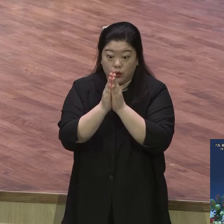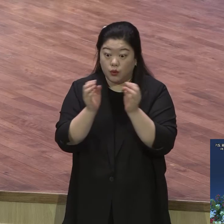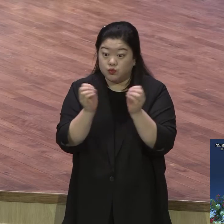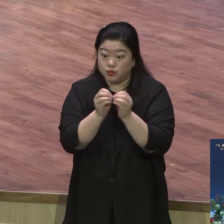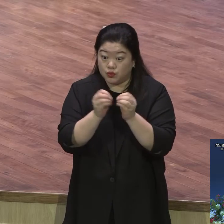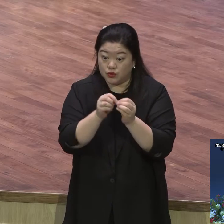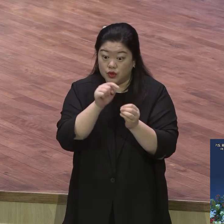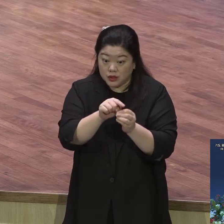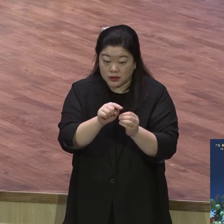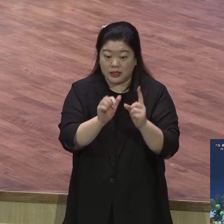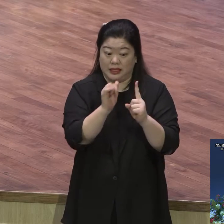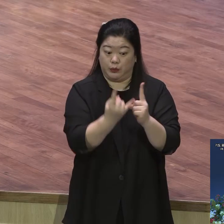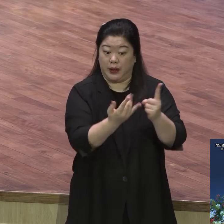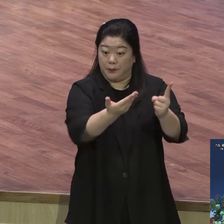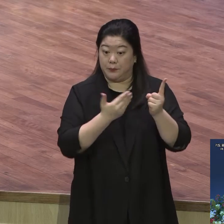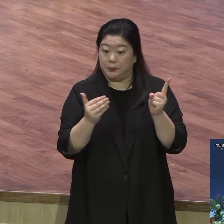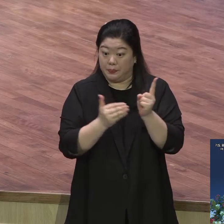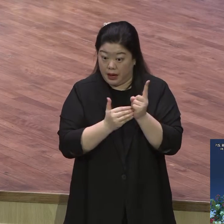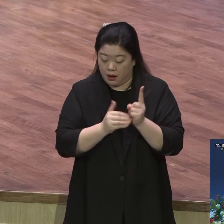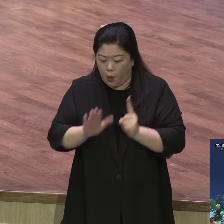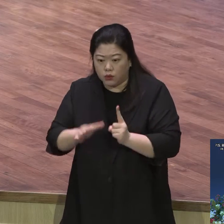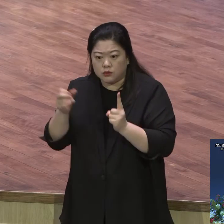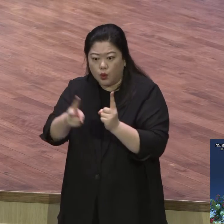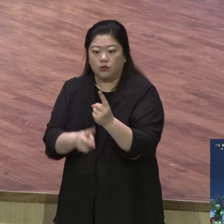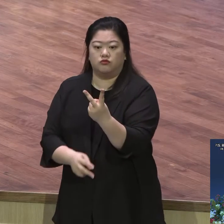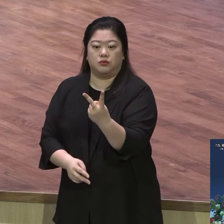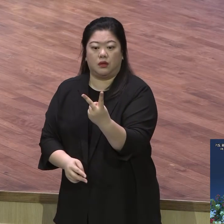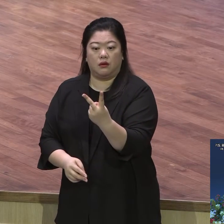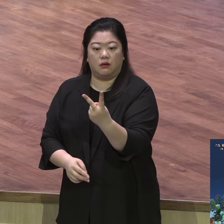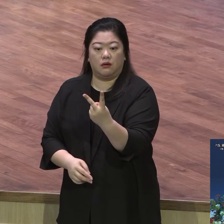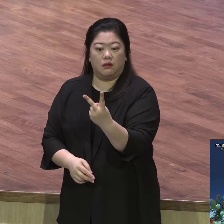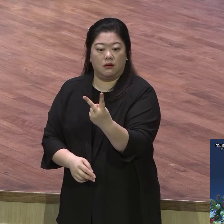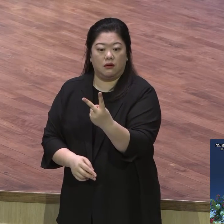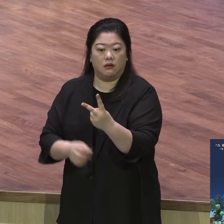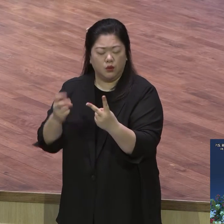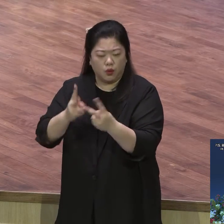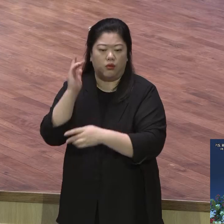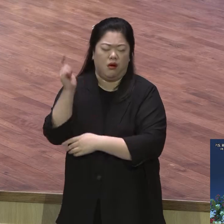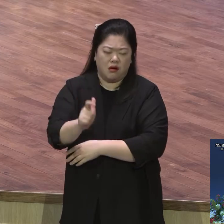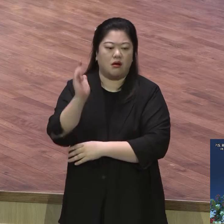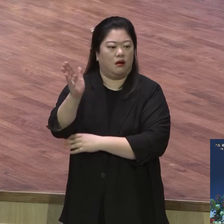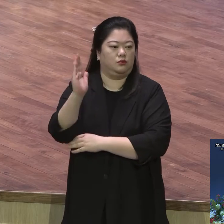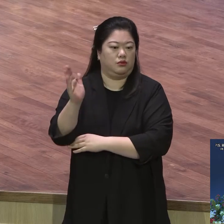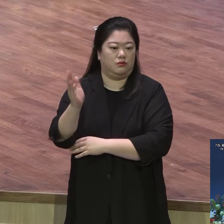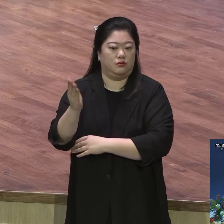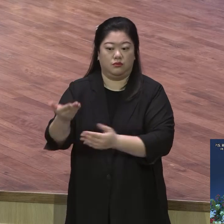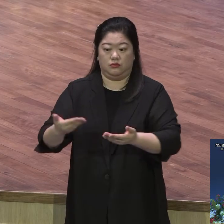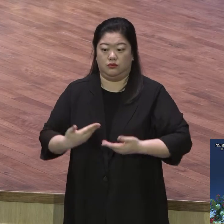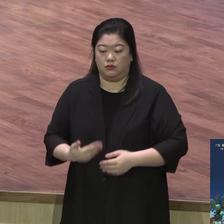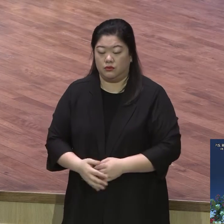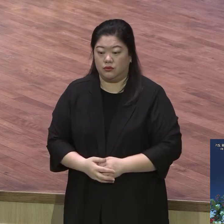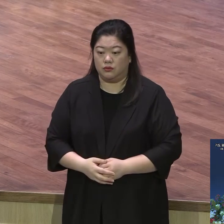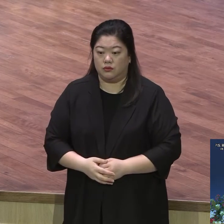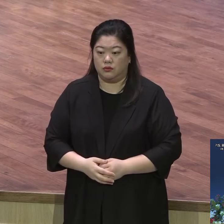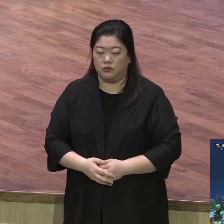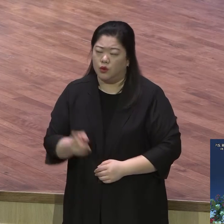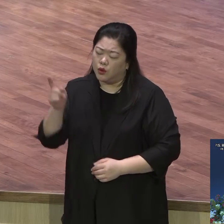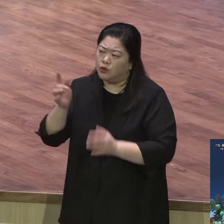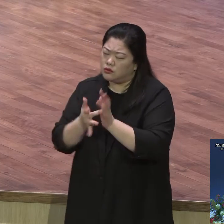이걸 통해서 성경적 기도의 원리에 대해서 말씀해 주셨습니다. 불구하고 또다시 기도하라. 기도 매시해 주시는 것은